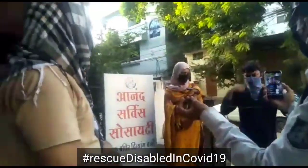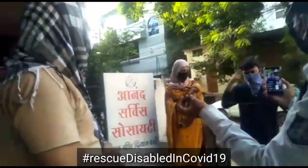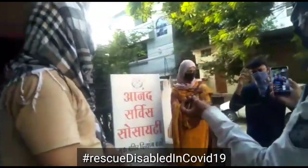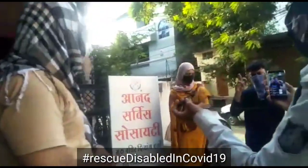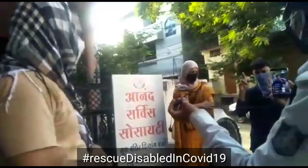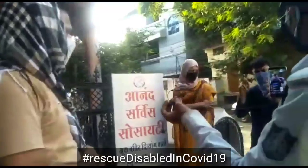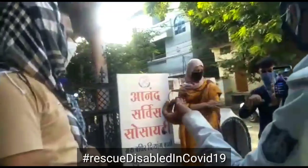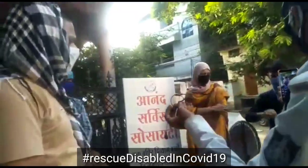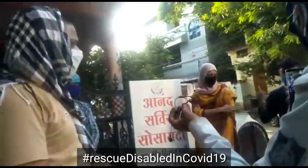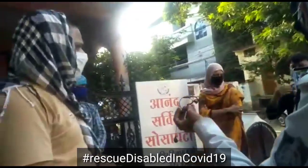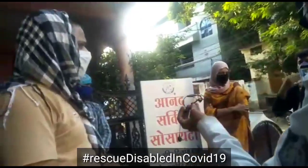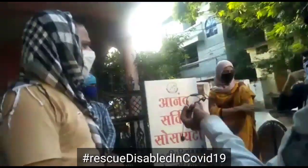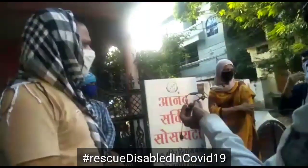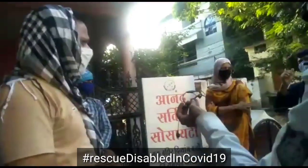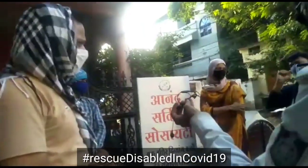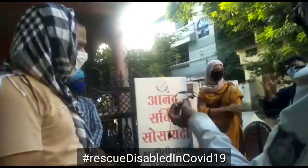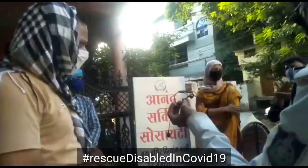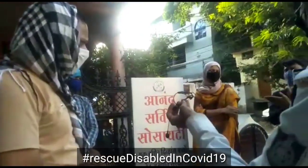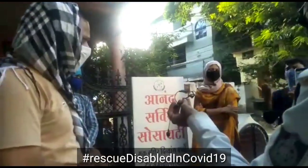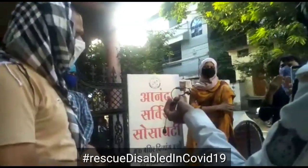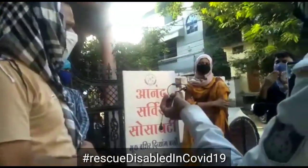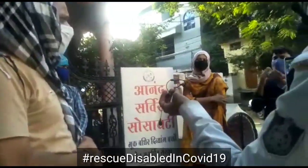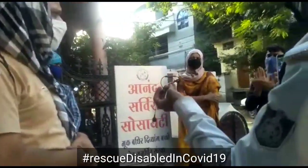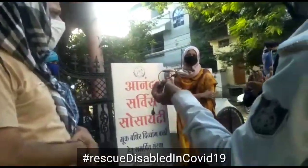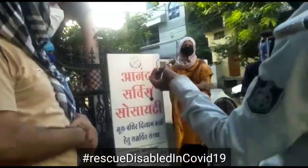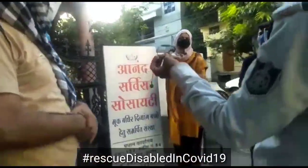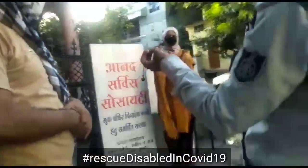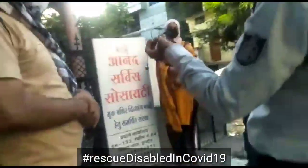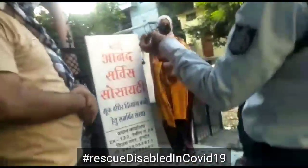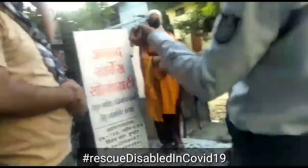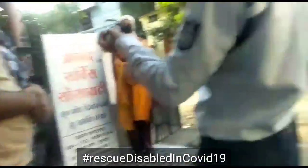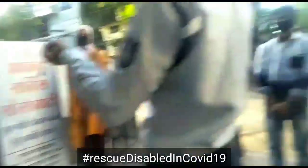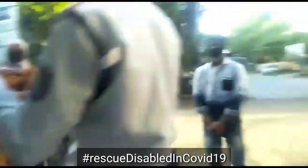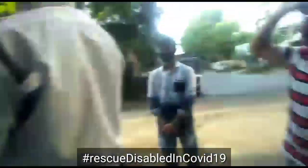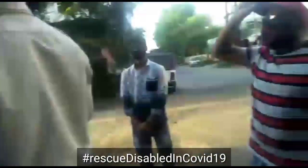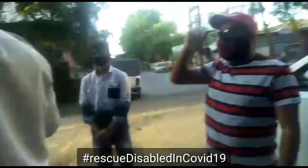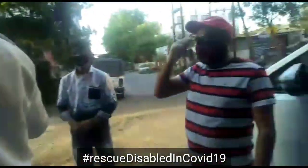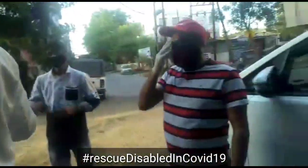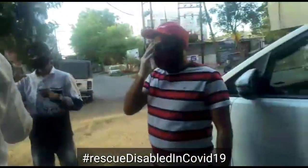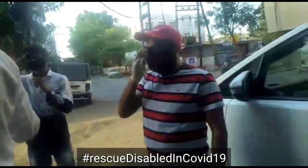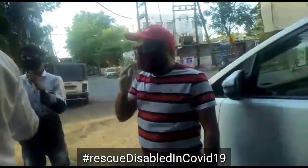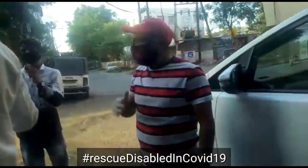सब लोग अपने घर पहुंचने के इस तरह से इंदौर पुलिस को बिच्छे दन्यवाद हम देना चाह रहे हैं